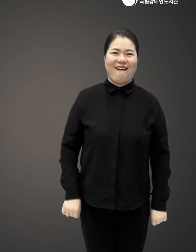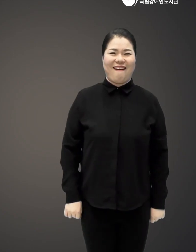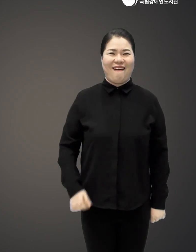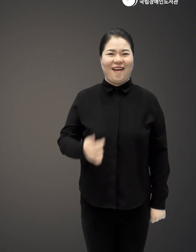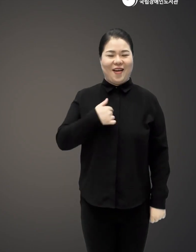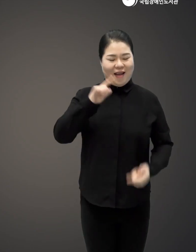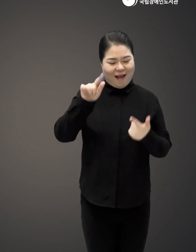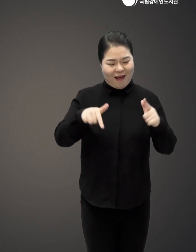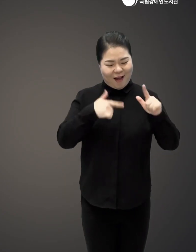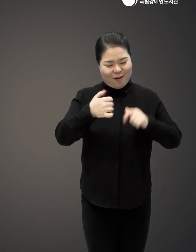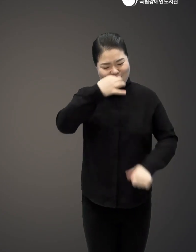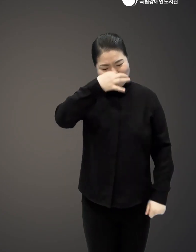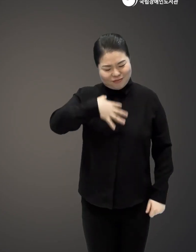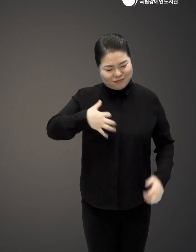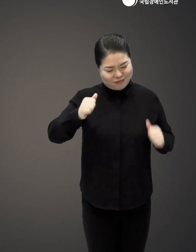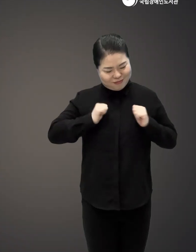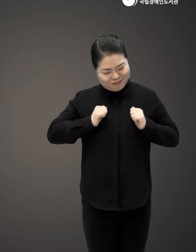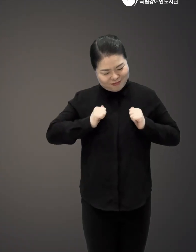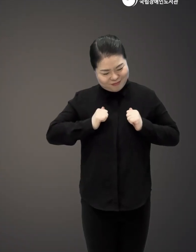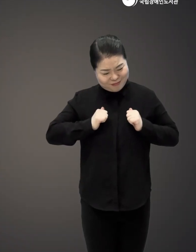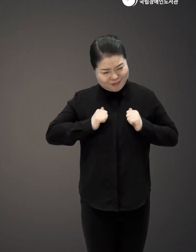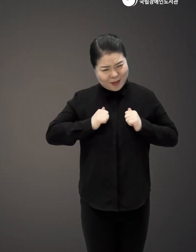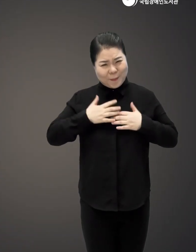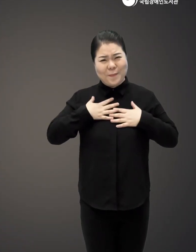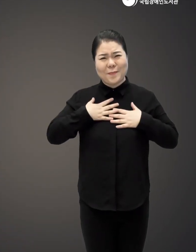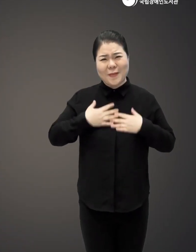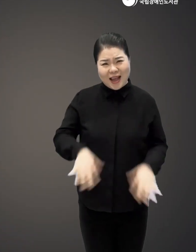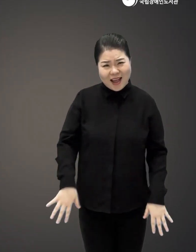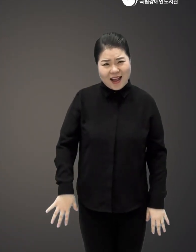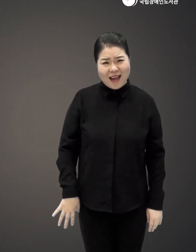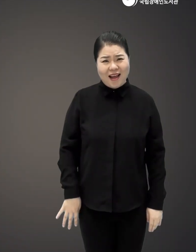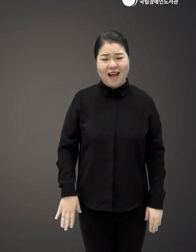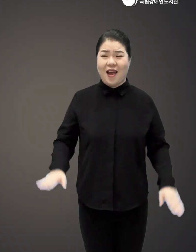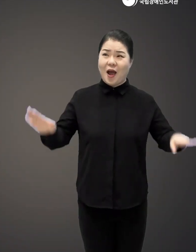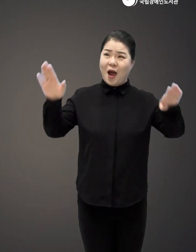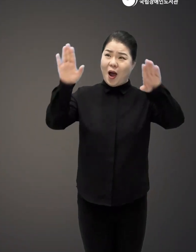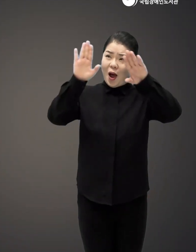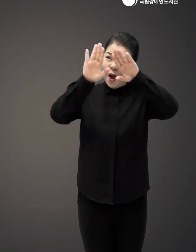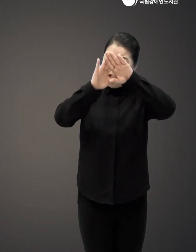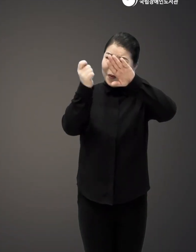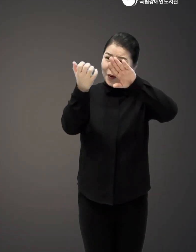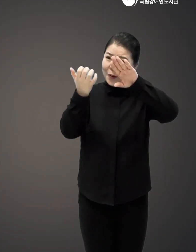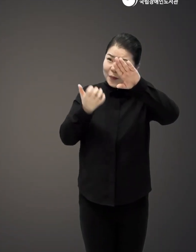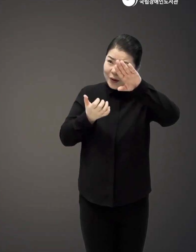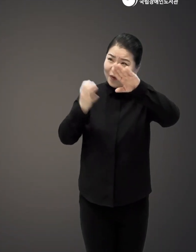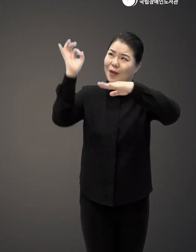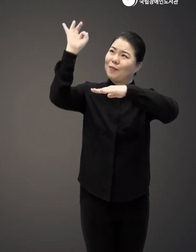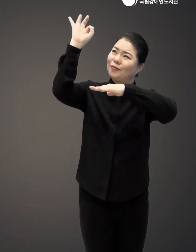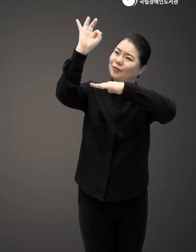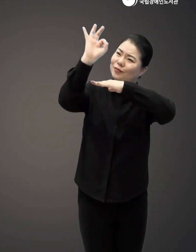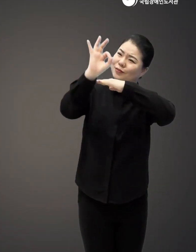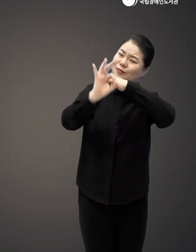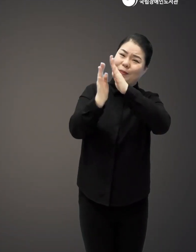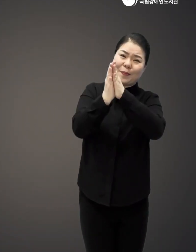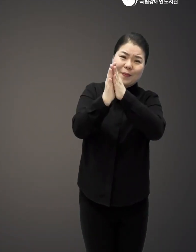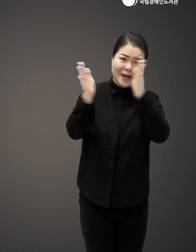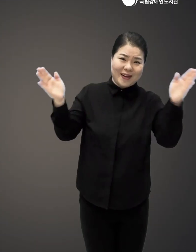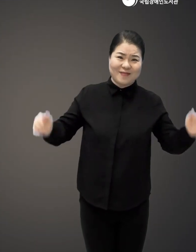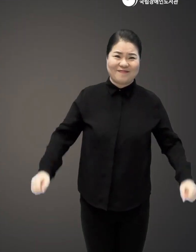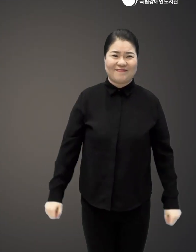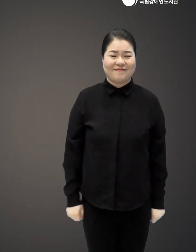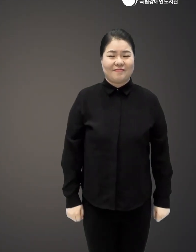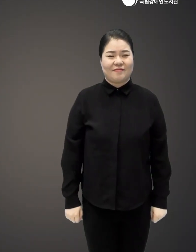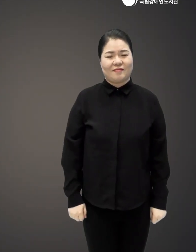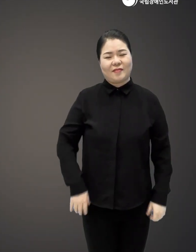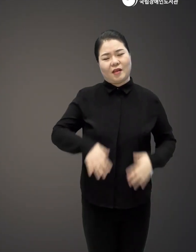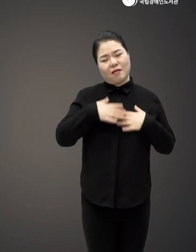하루종일 저의 하루를 살아가느라 이렇게 지쳤는데 어둠은 조금 전에야 막 드리워지기 시작했습니다